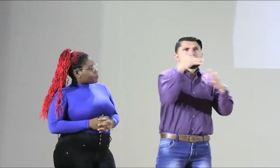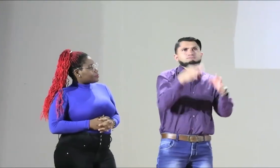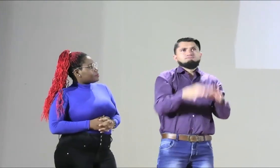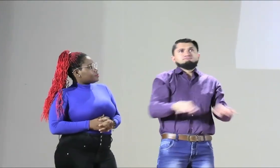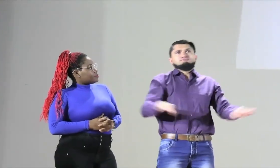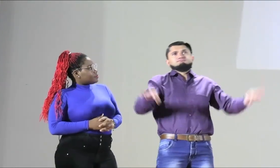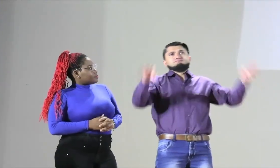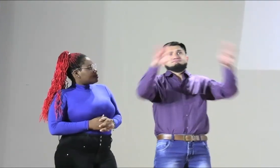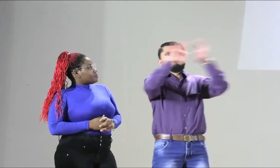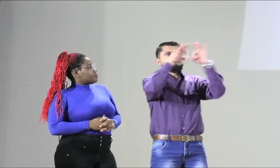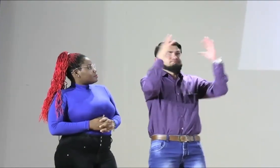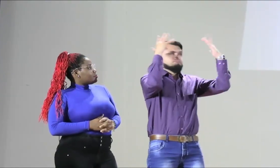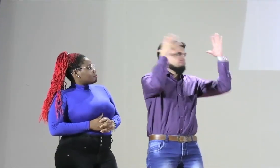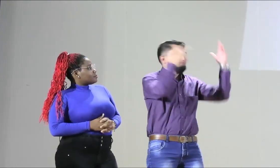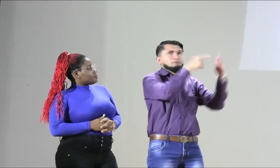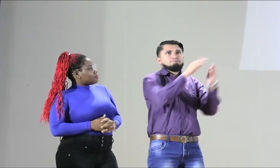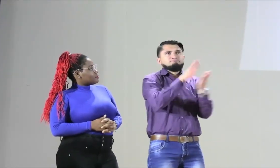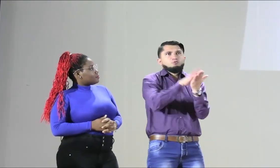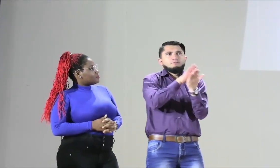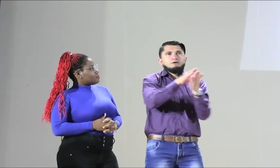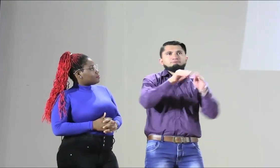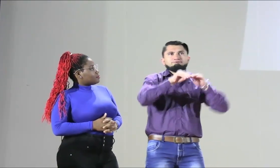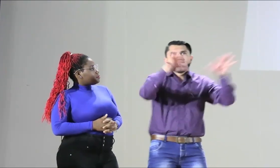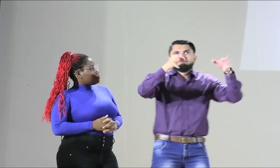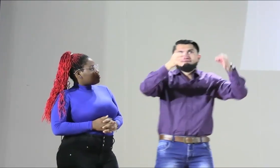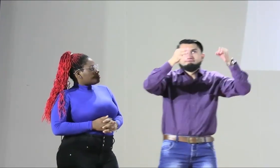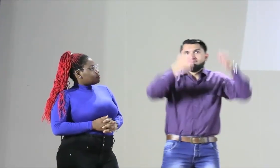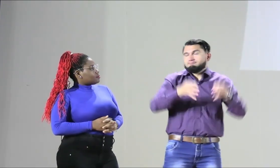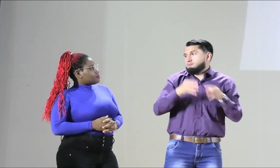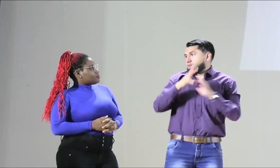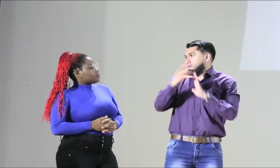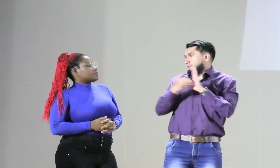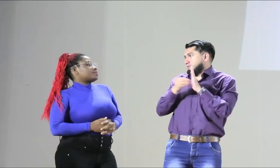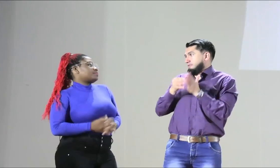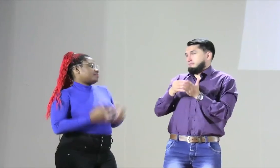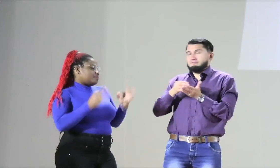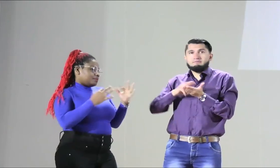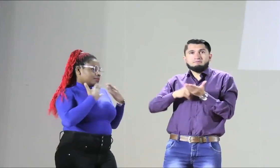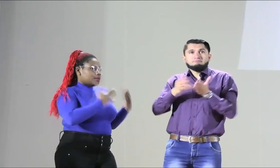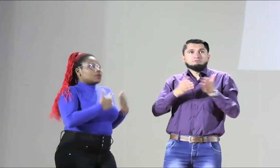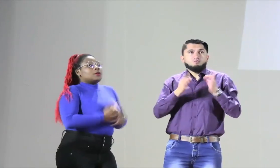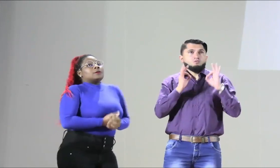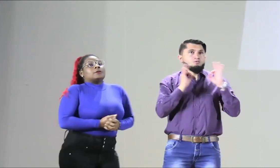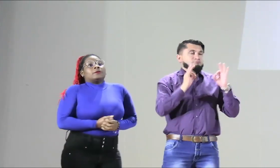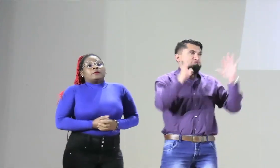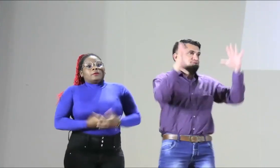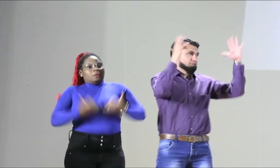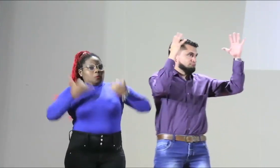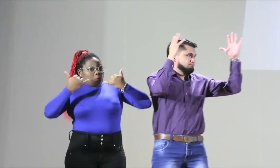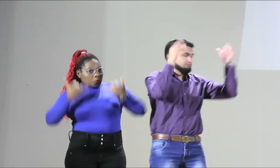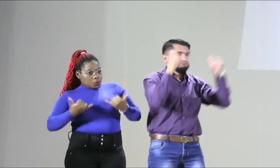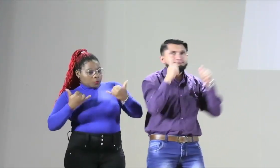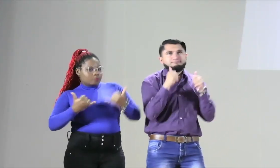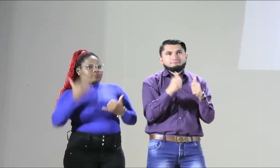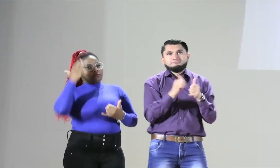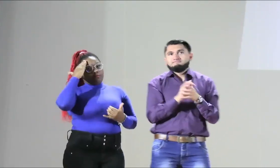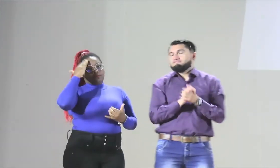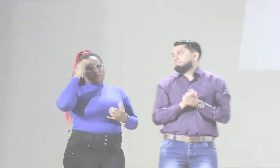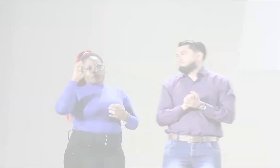FEDASPOR gracias por tu ponencia la verdad es que este documento pues ya nos da una parte de tranquilidad a la comunidad gracias